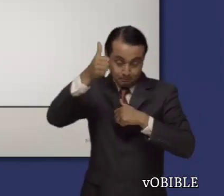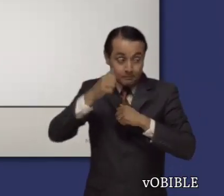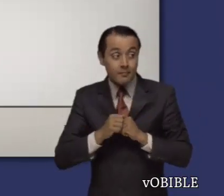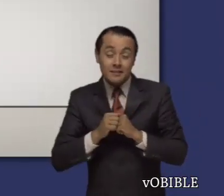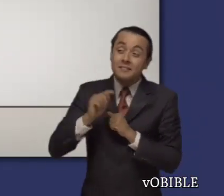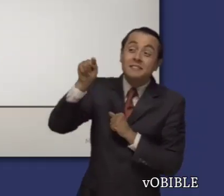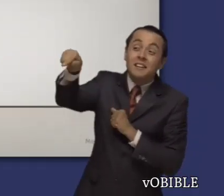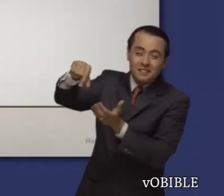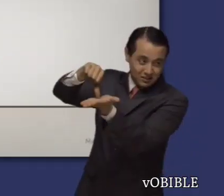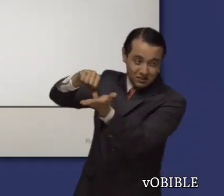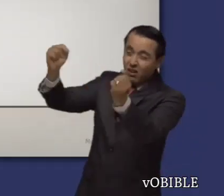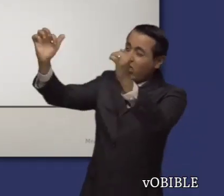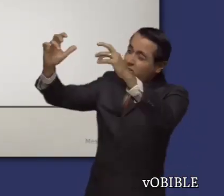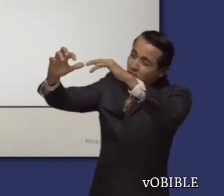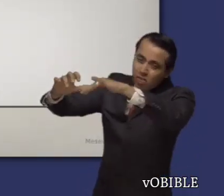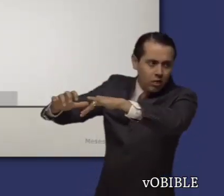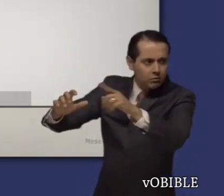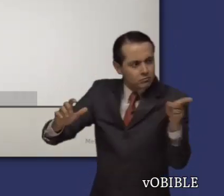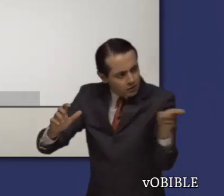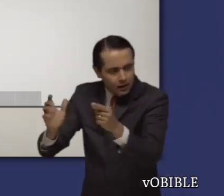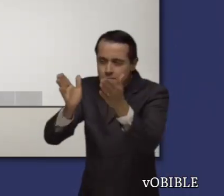y le dio permiso para reconstruir las murallas.